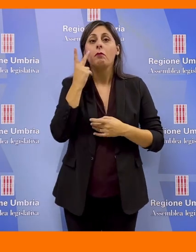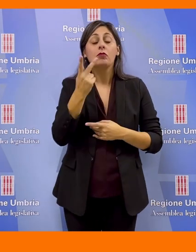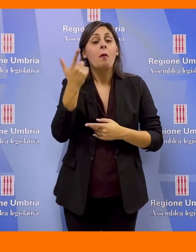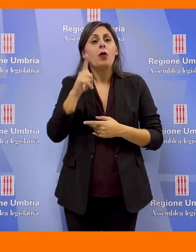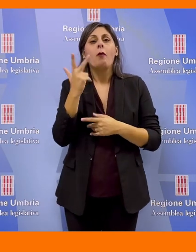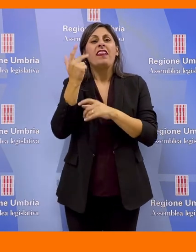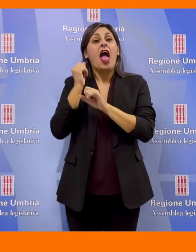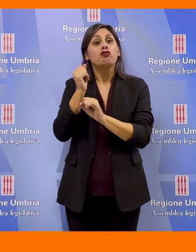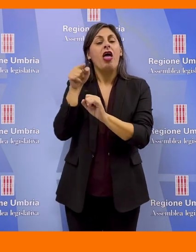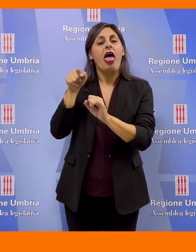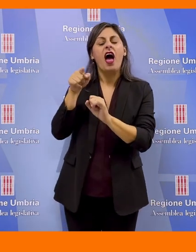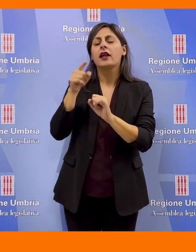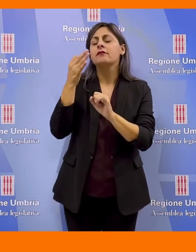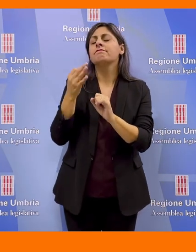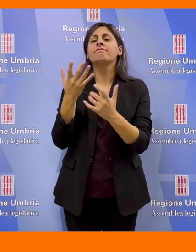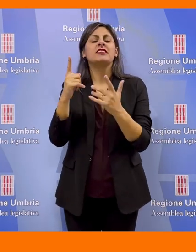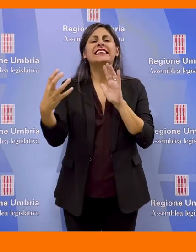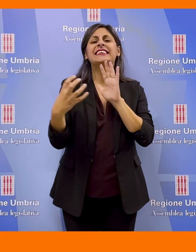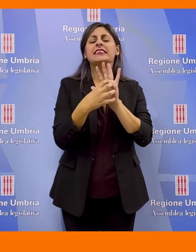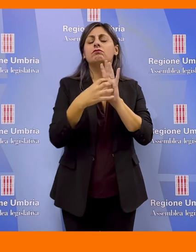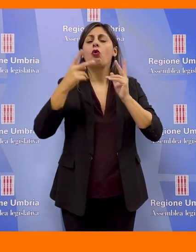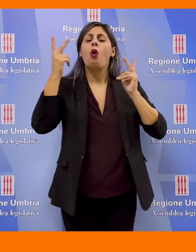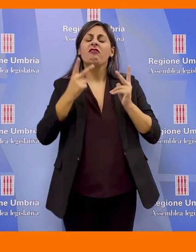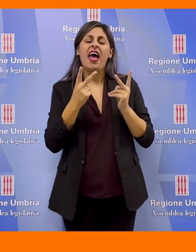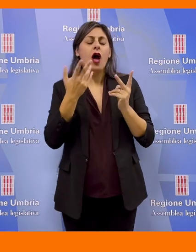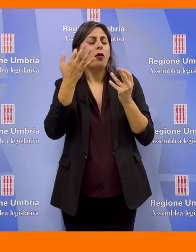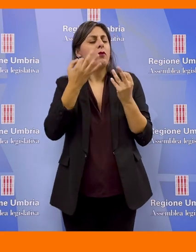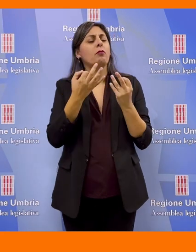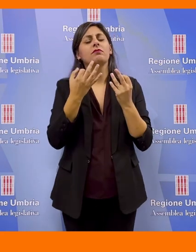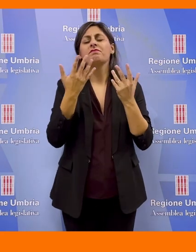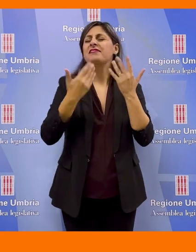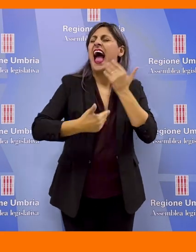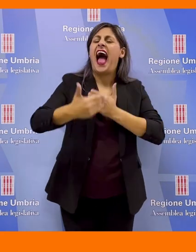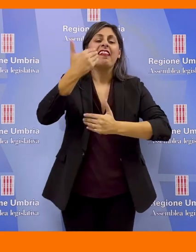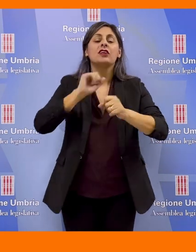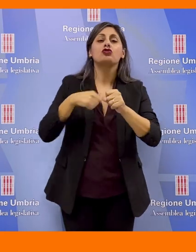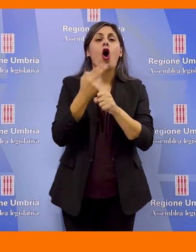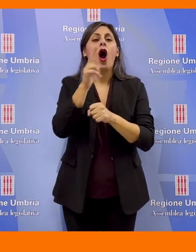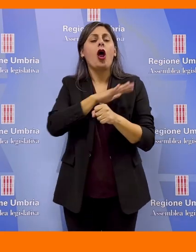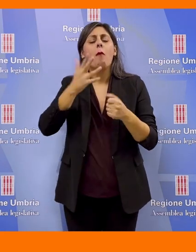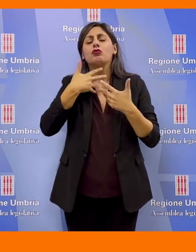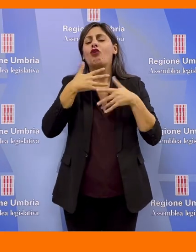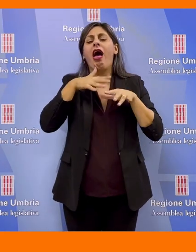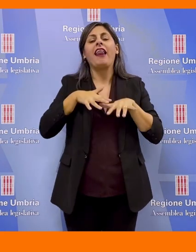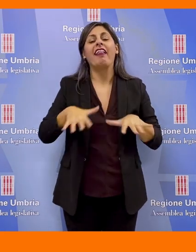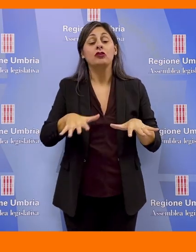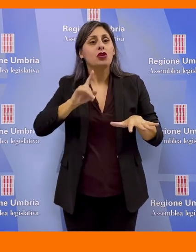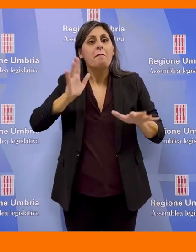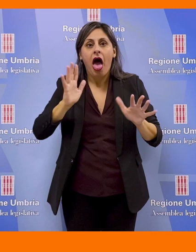legge che i ceri rappresentano un'efficace identificazione simbolica di elementi radicati nell'antichissima storia dell'Umbria e ancora oggi